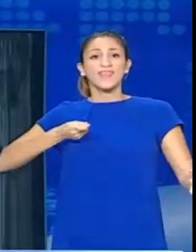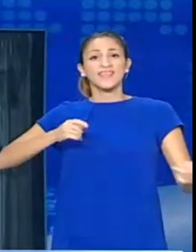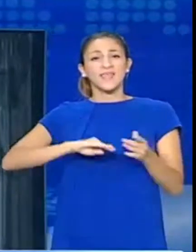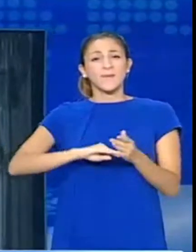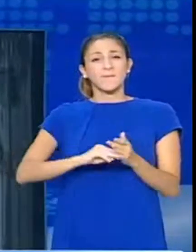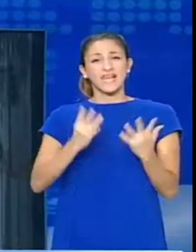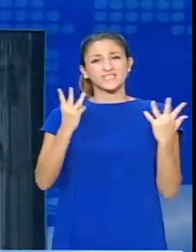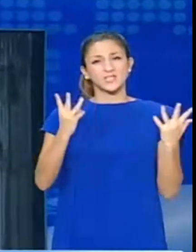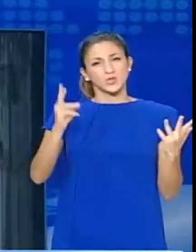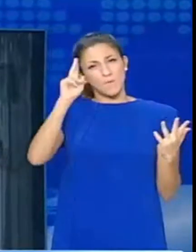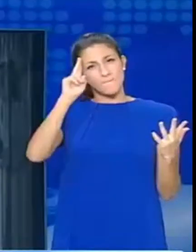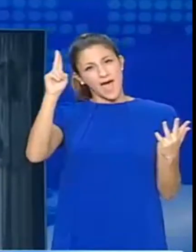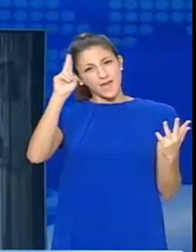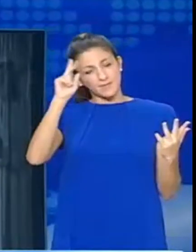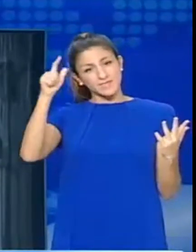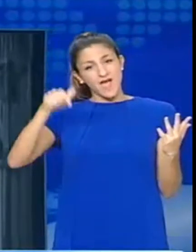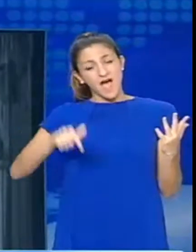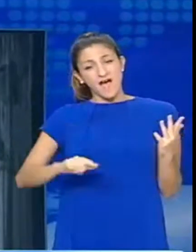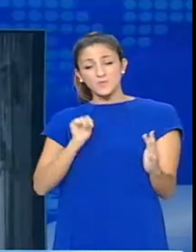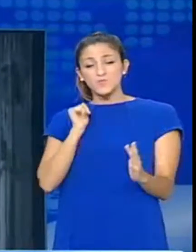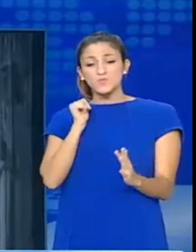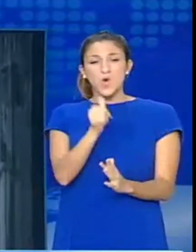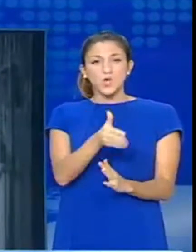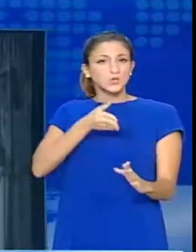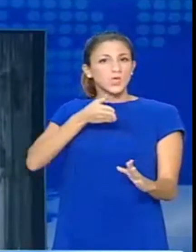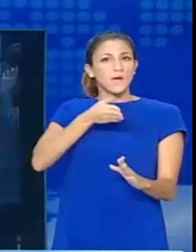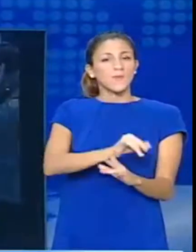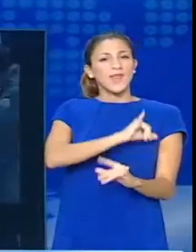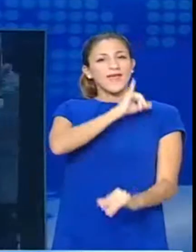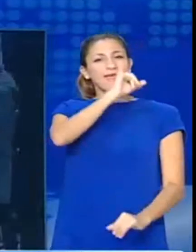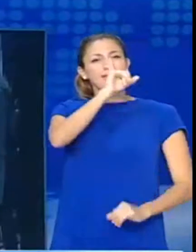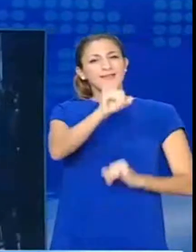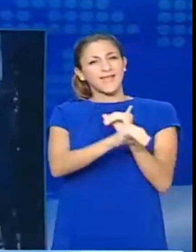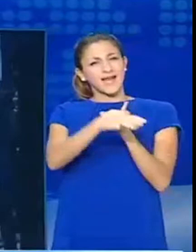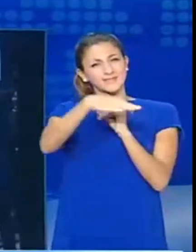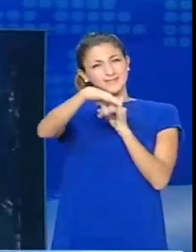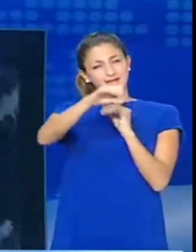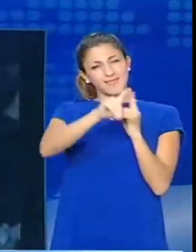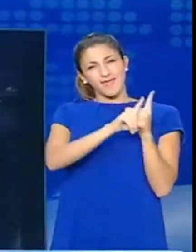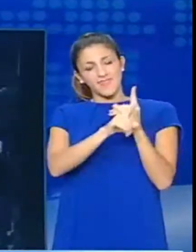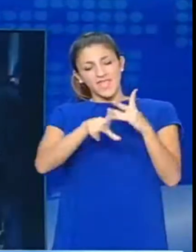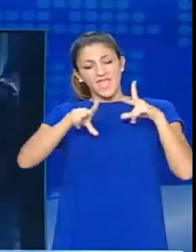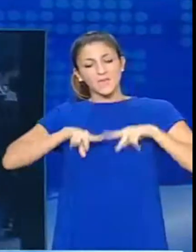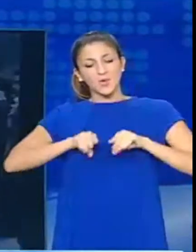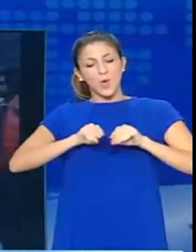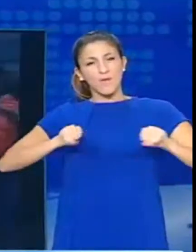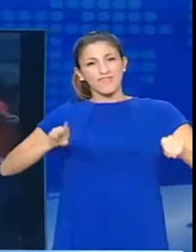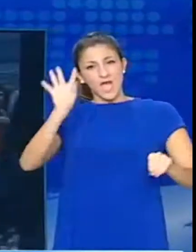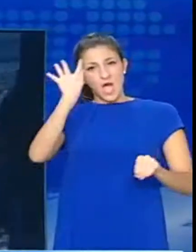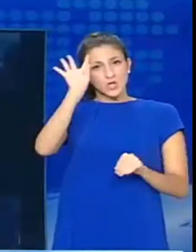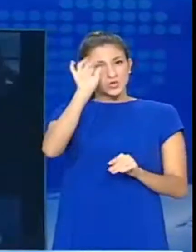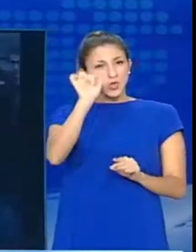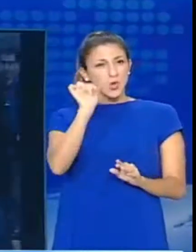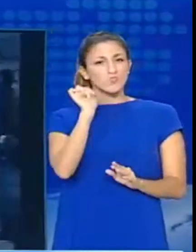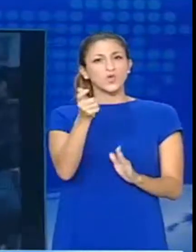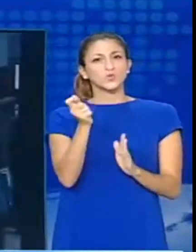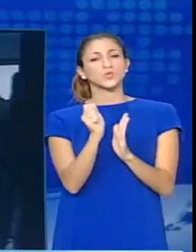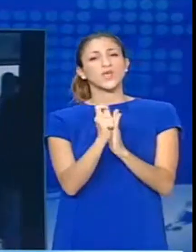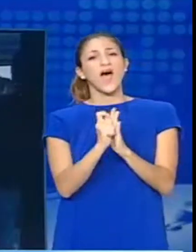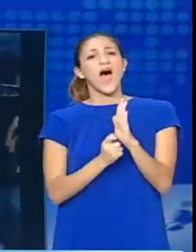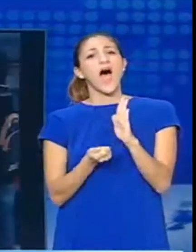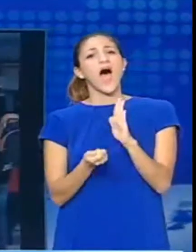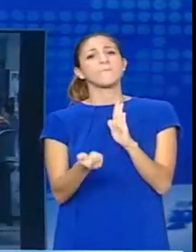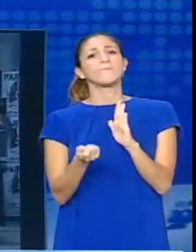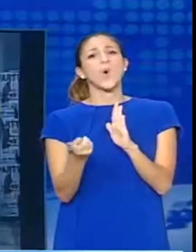ΑΕΗ που ανήκουν σε κλάδους που εμπίπτουν στις αποφάσεις περί διαφεσιμότητας να απογραφούν μόνοι τους σε ειδικό ιστότοπο του Υπουργείου Παιδείας.